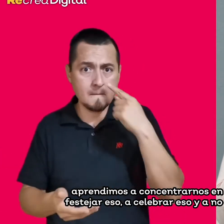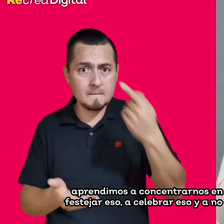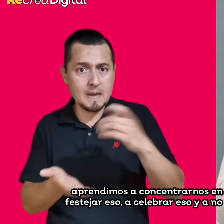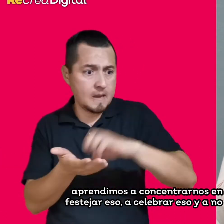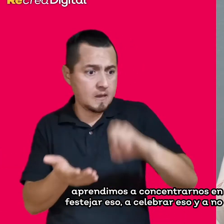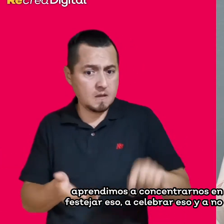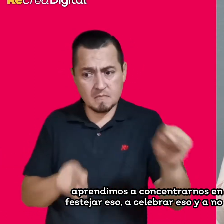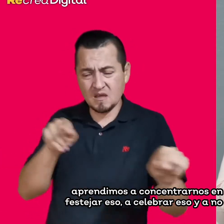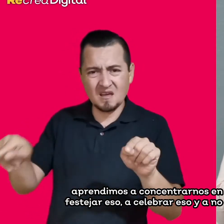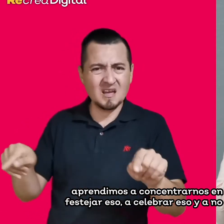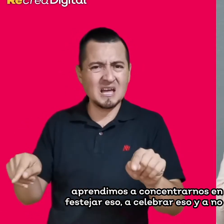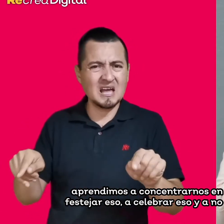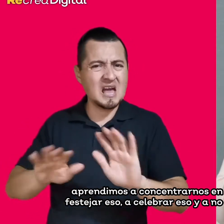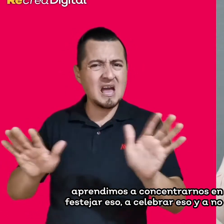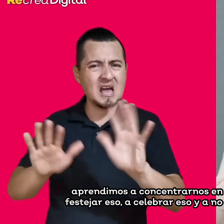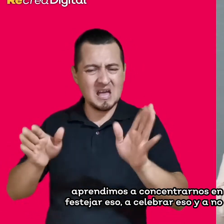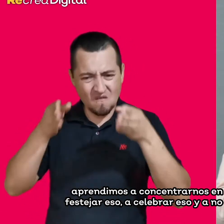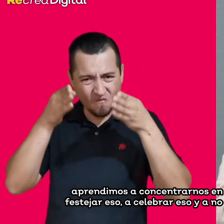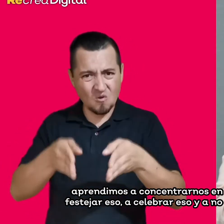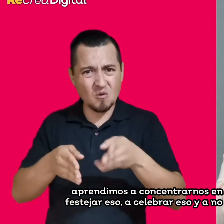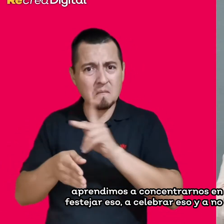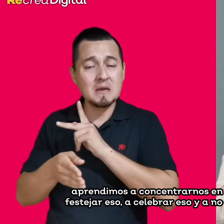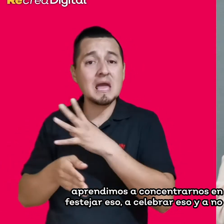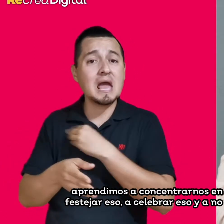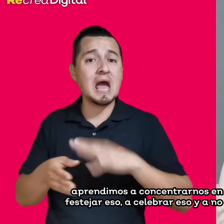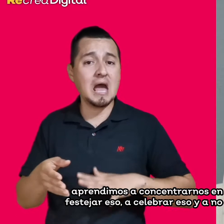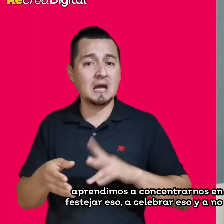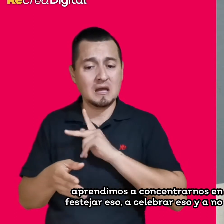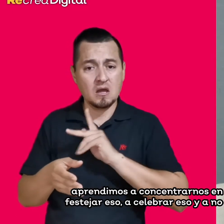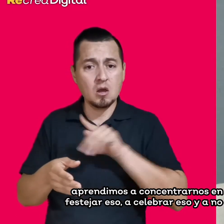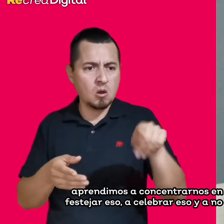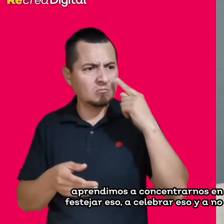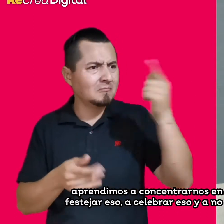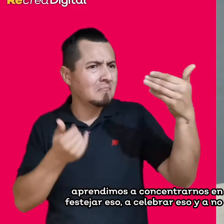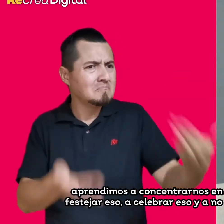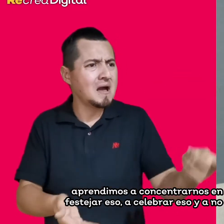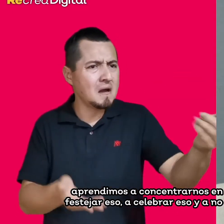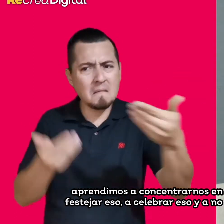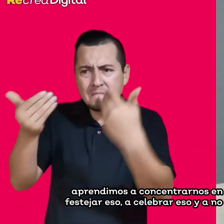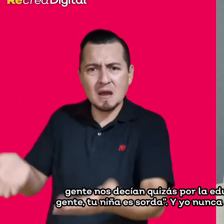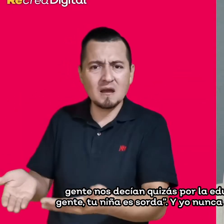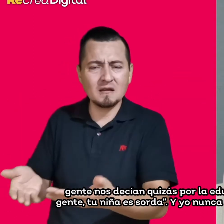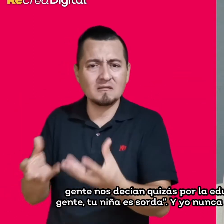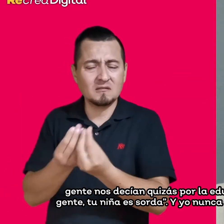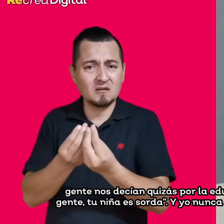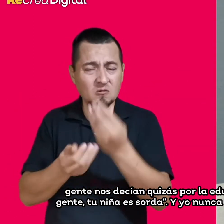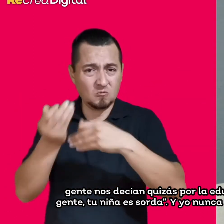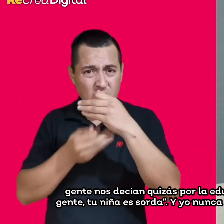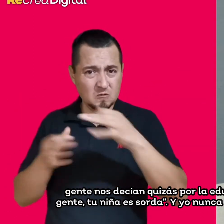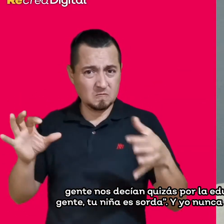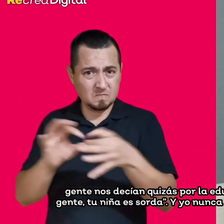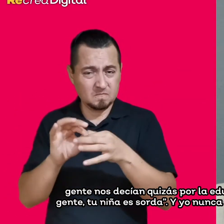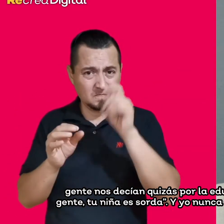festejar eso, a celebrar eso y a no avergonzarnos, porque mucha gente nos